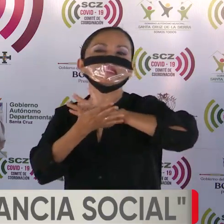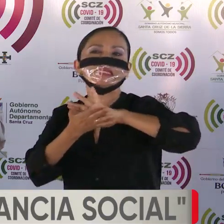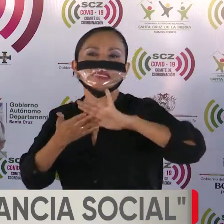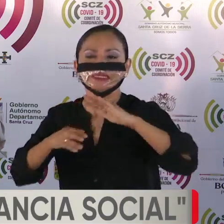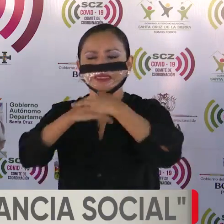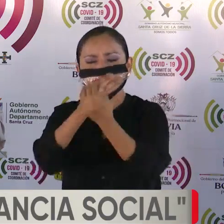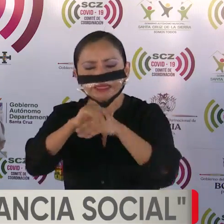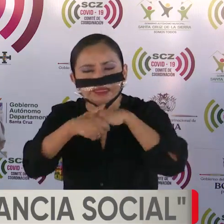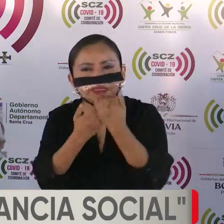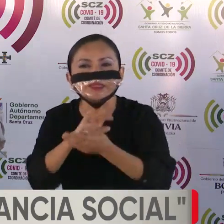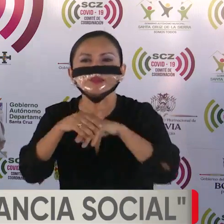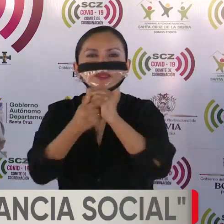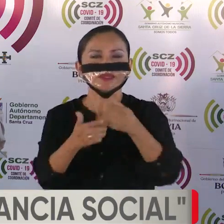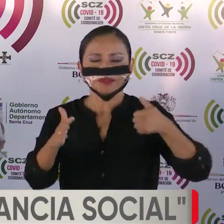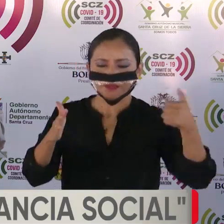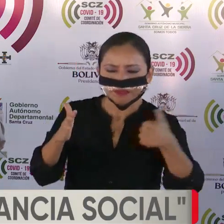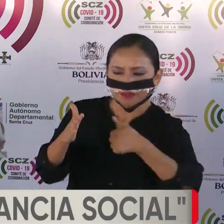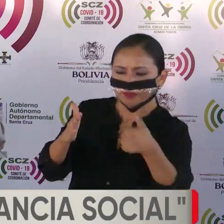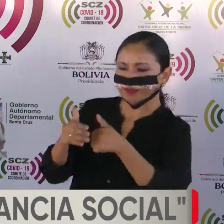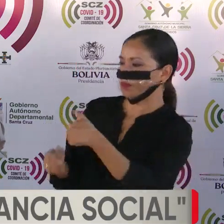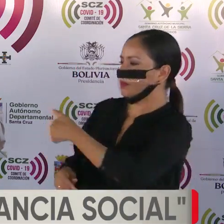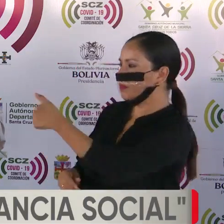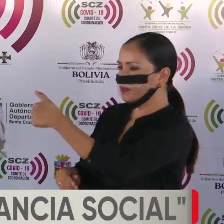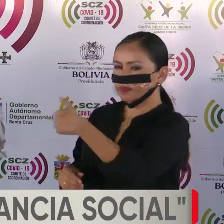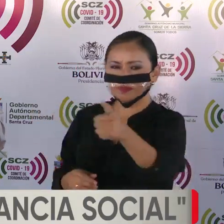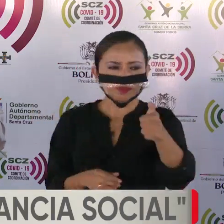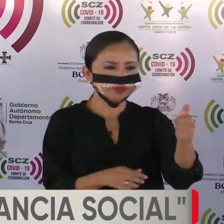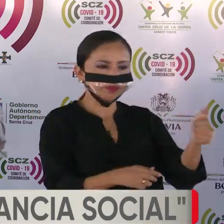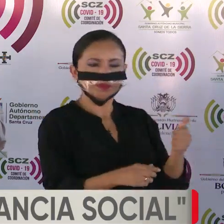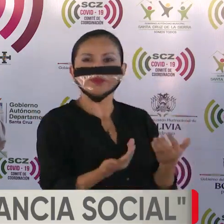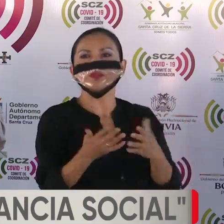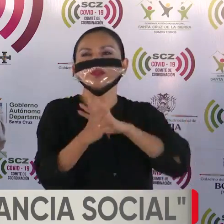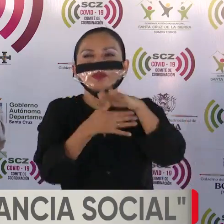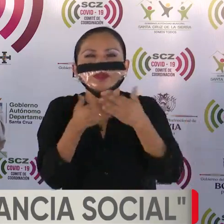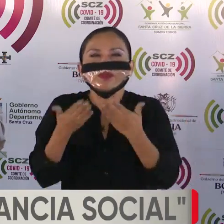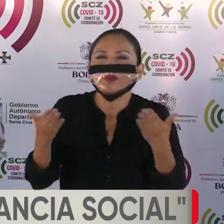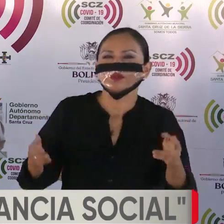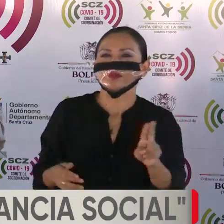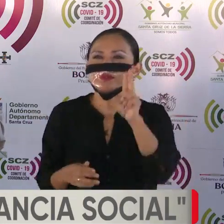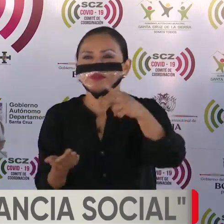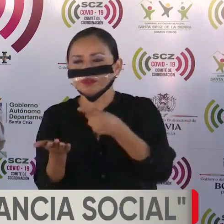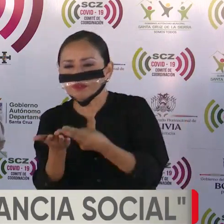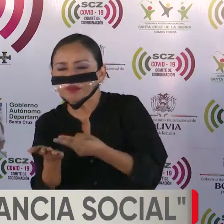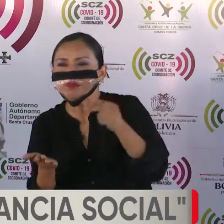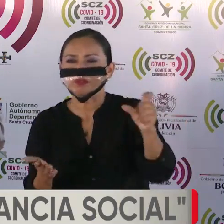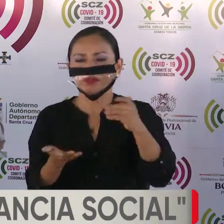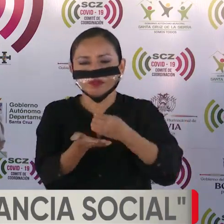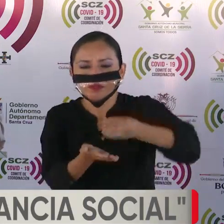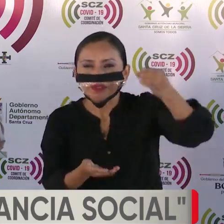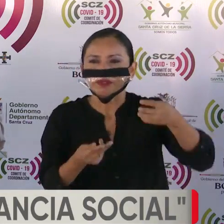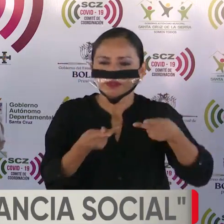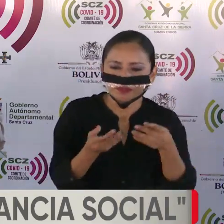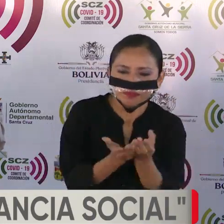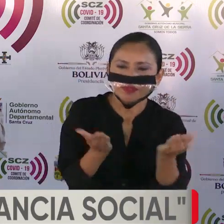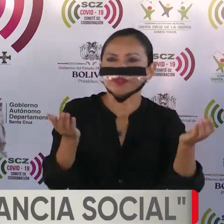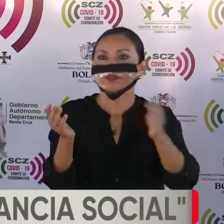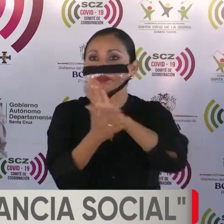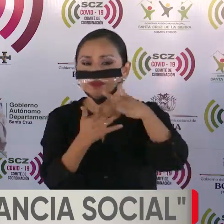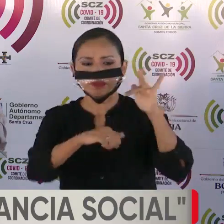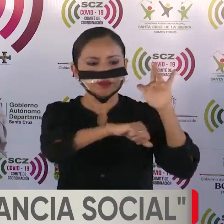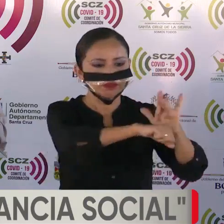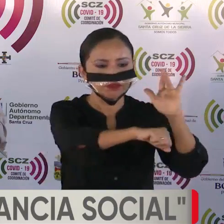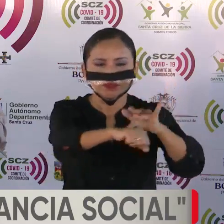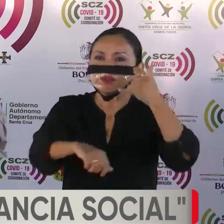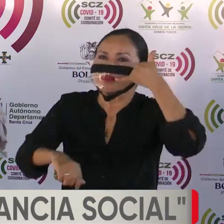El lavado de manos, la desinfección de los espacios, de los utensilios, de todo aquello con lo que estamos en